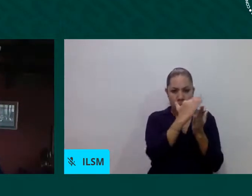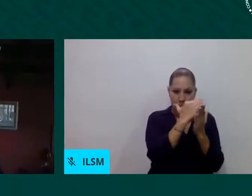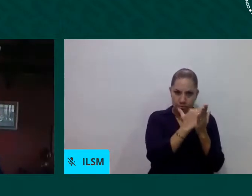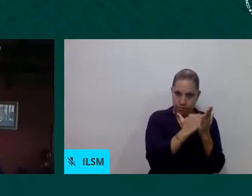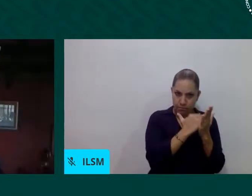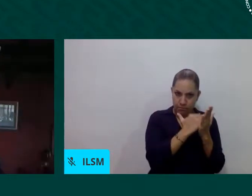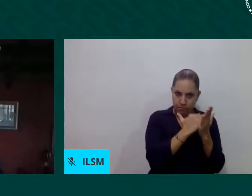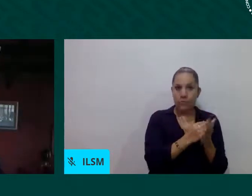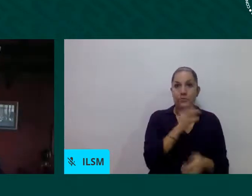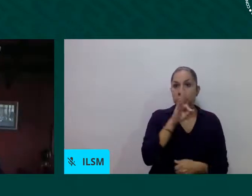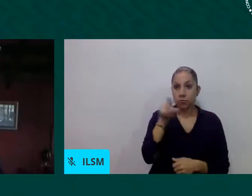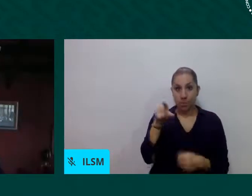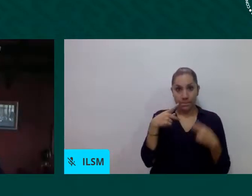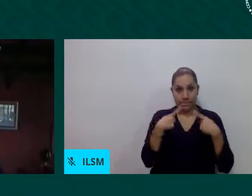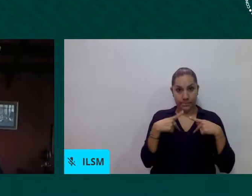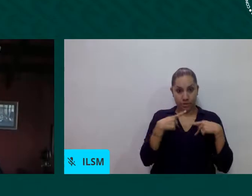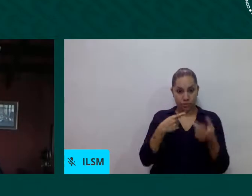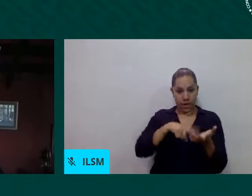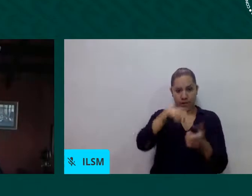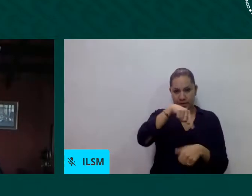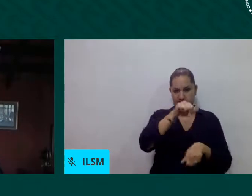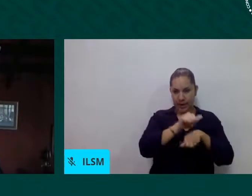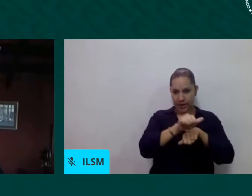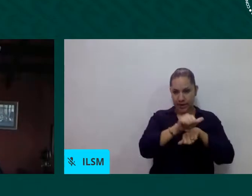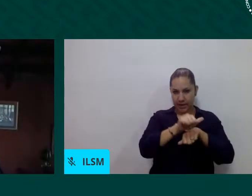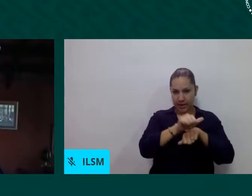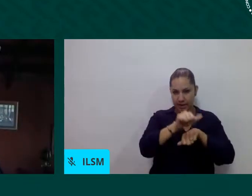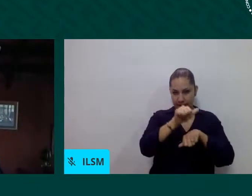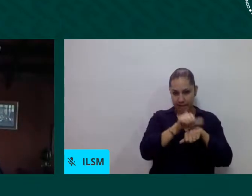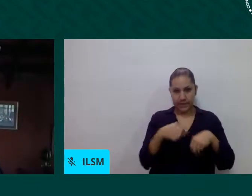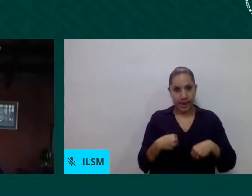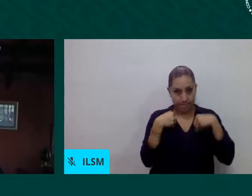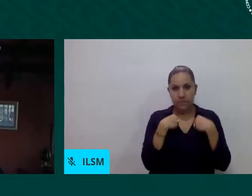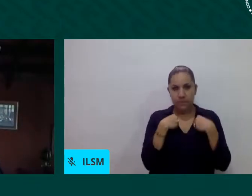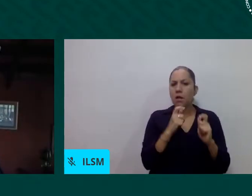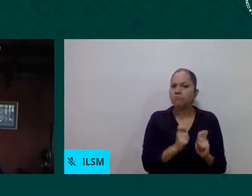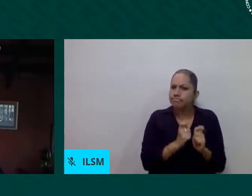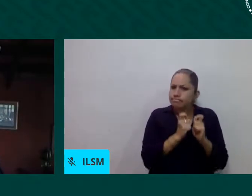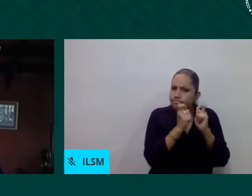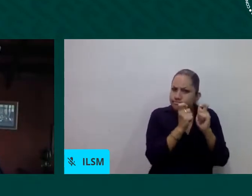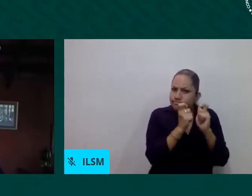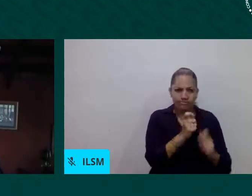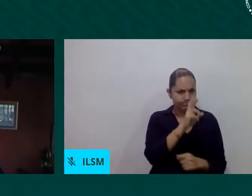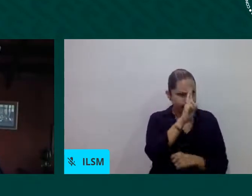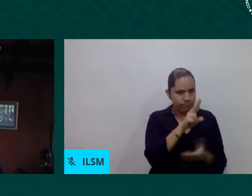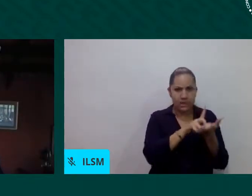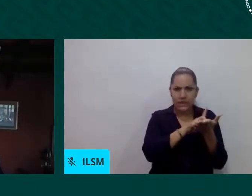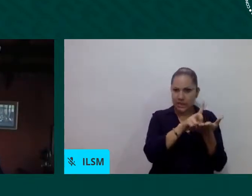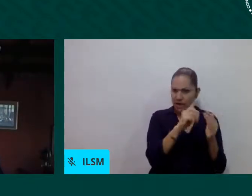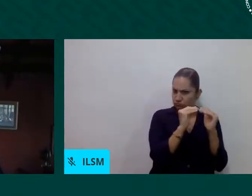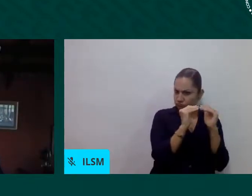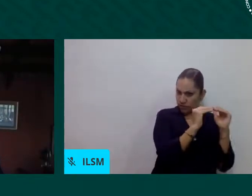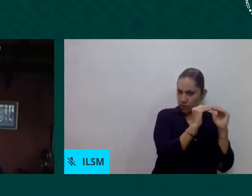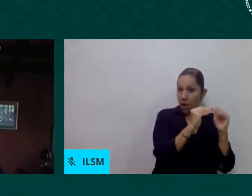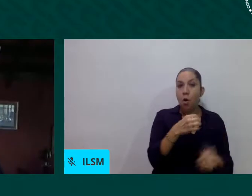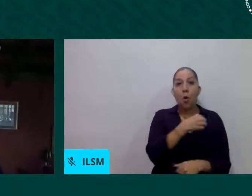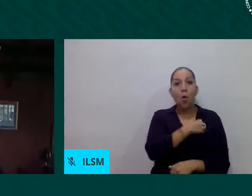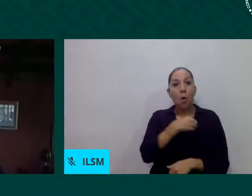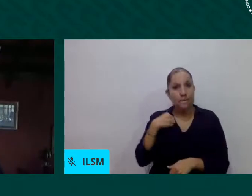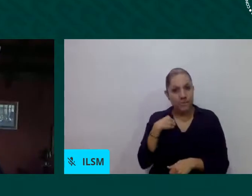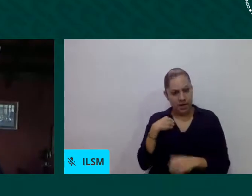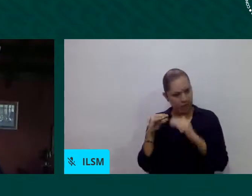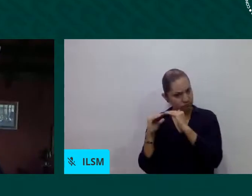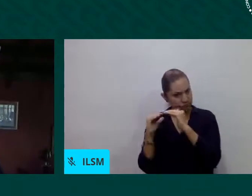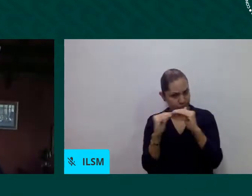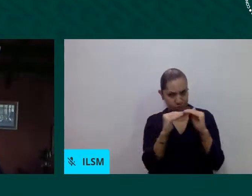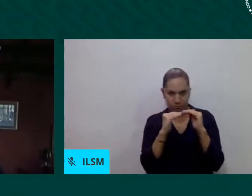igualdad de derechos, igualdad de obligaciones con respecto a los distintos nativos. Dicho esto, es que Argentina se